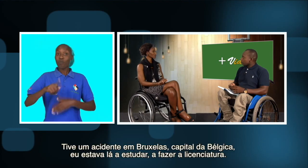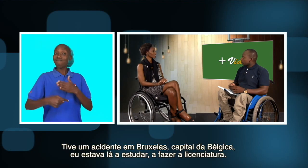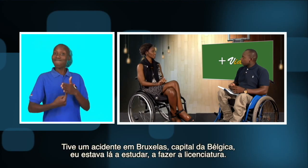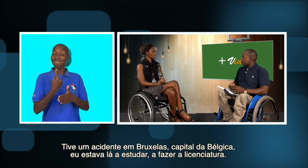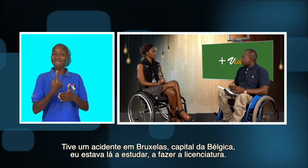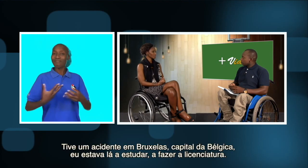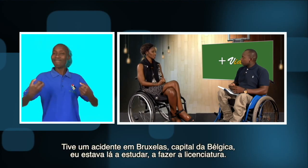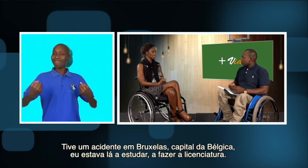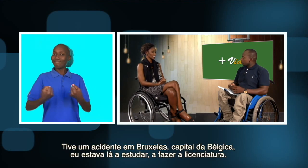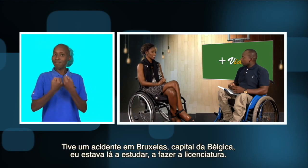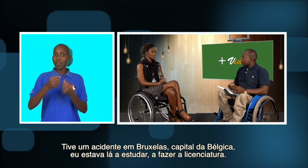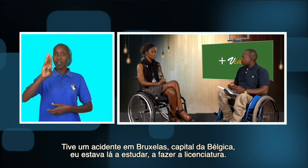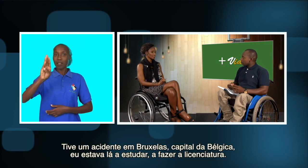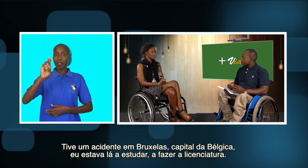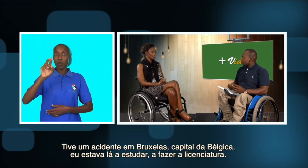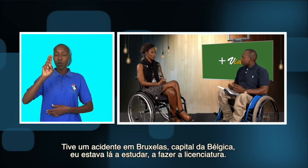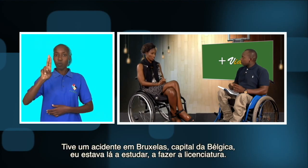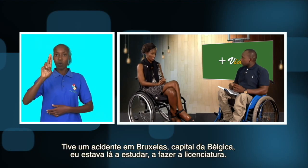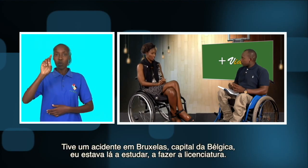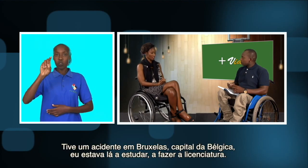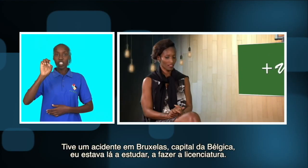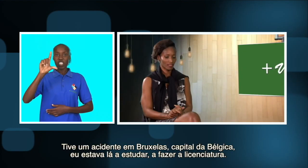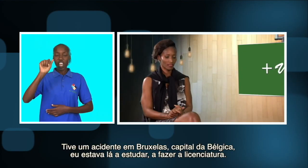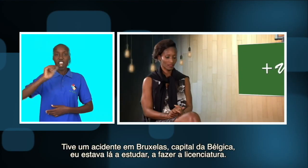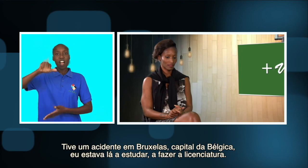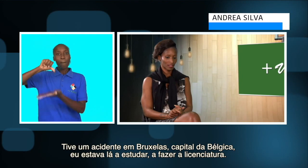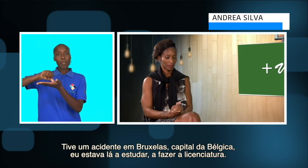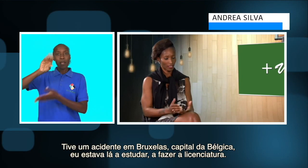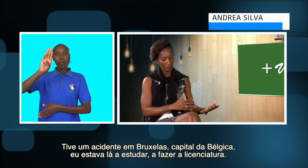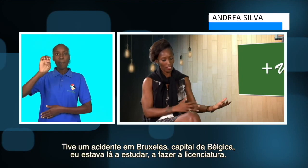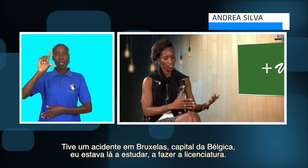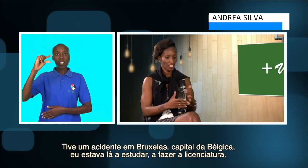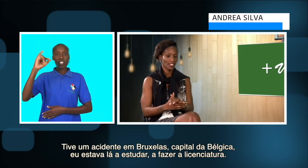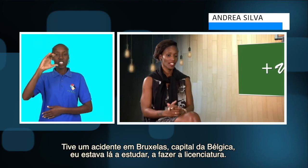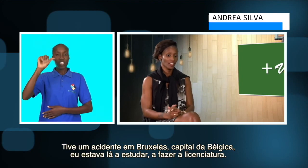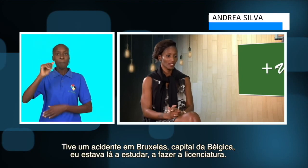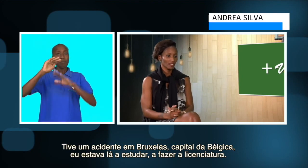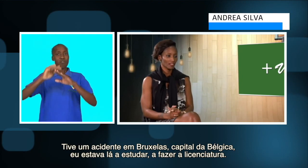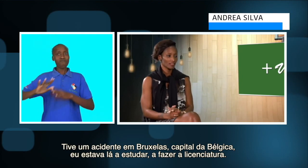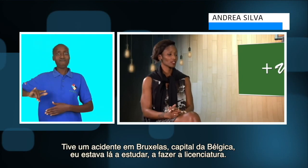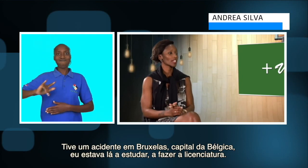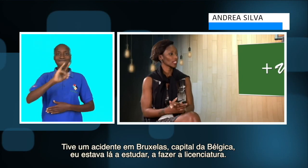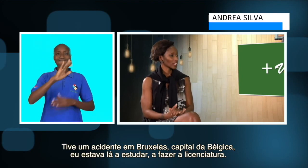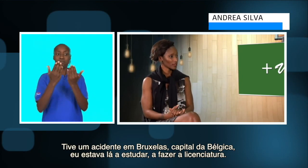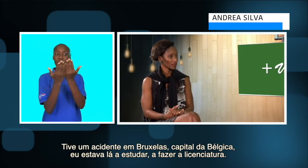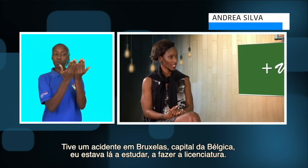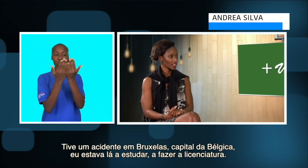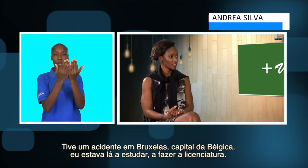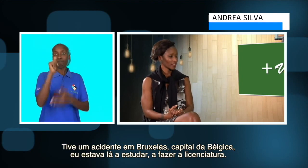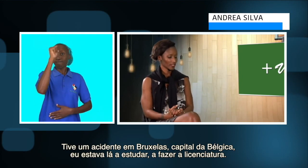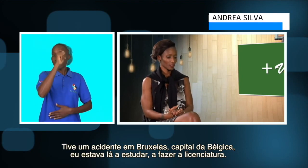Eu tive um acidente em Bruxelas, capital da Bélgica. Estava lá a